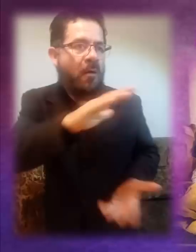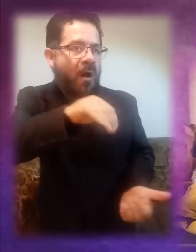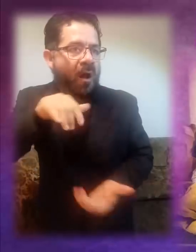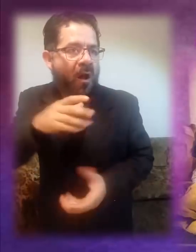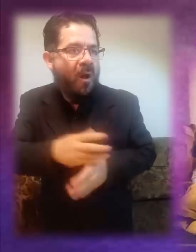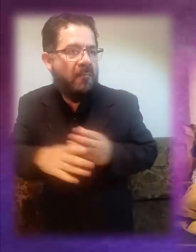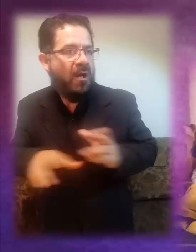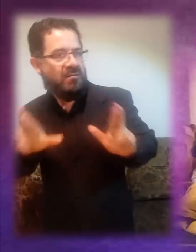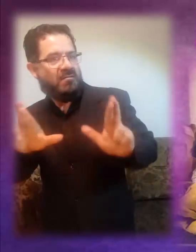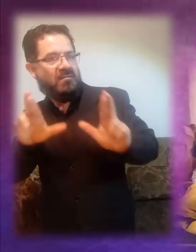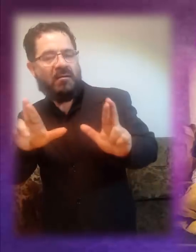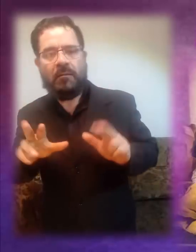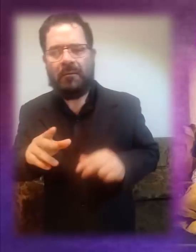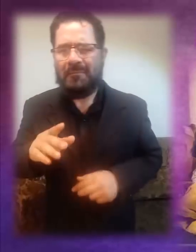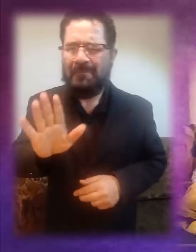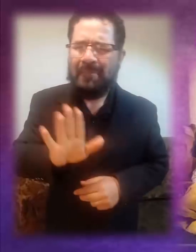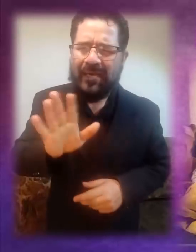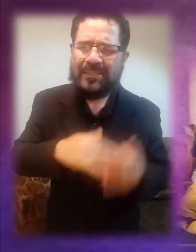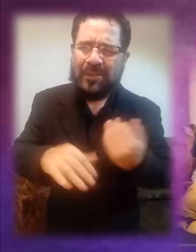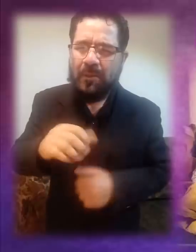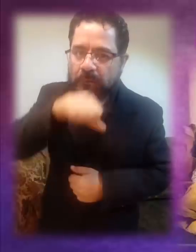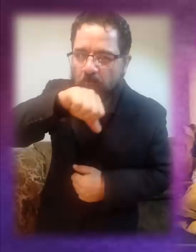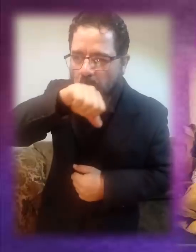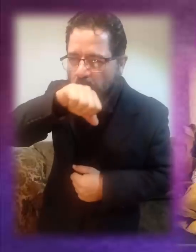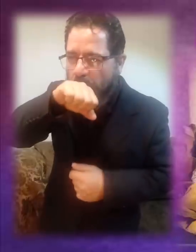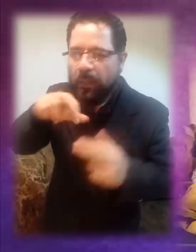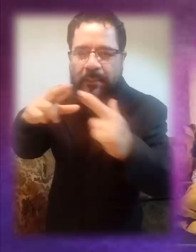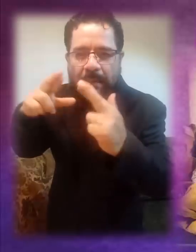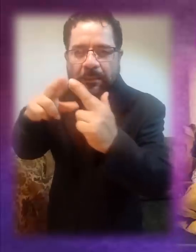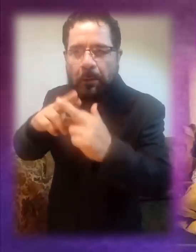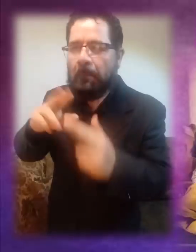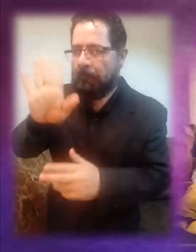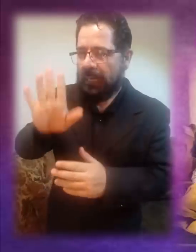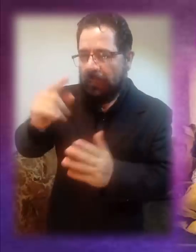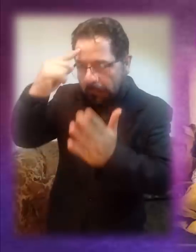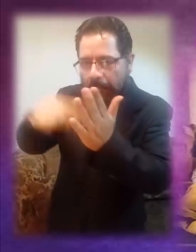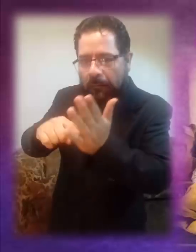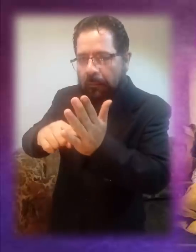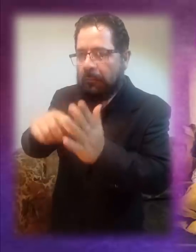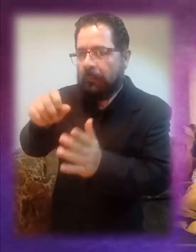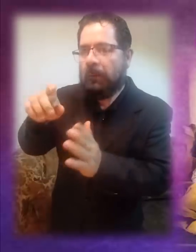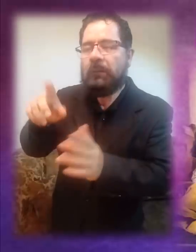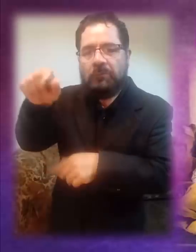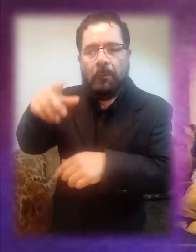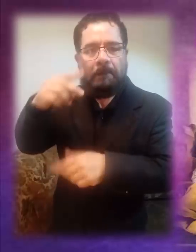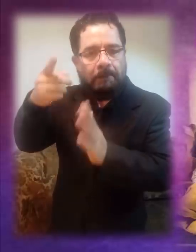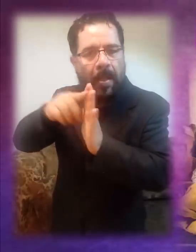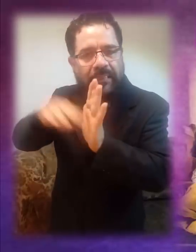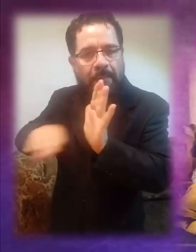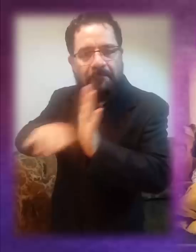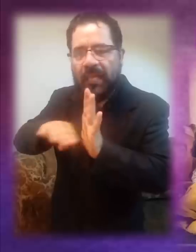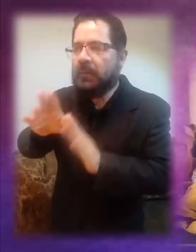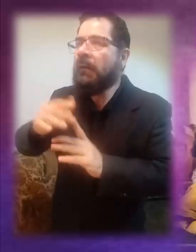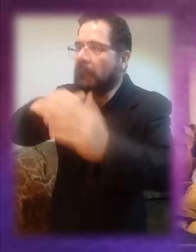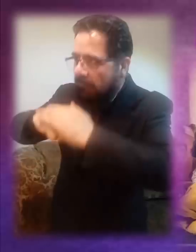acumular bienes. Parece como una nueva religión con su propio credo y sus mandamientos, con sus